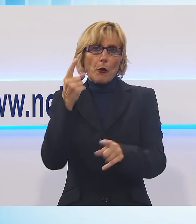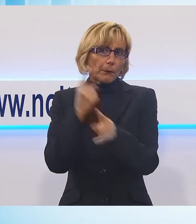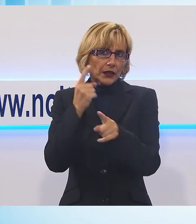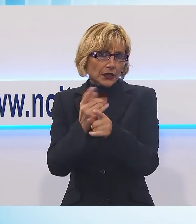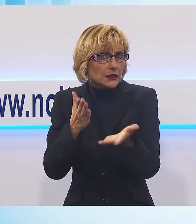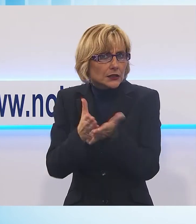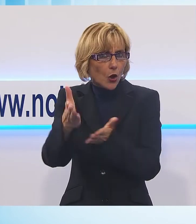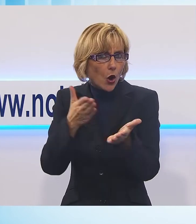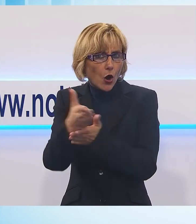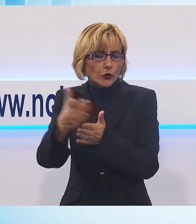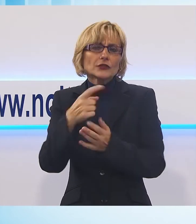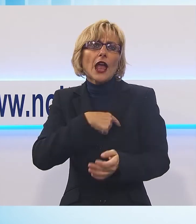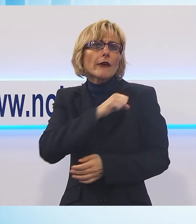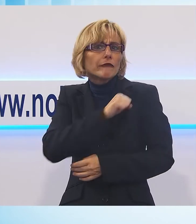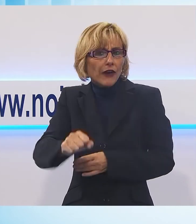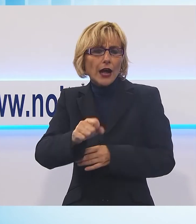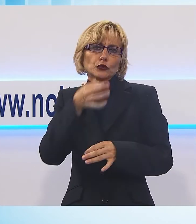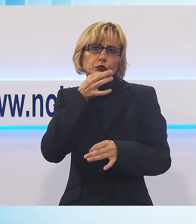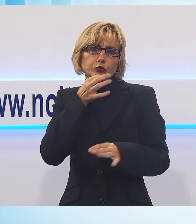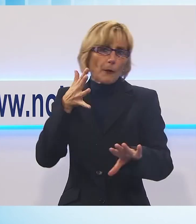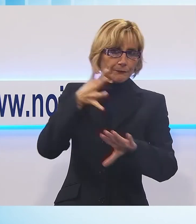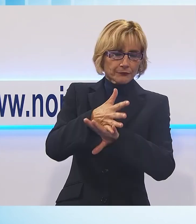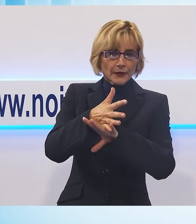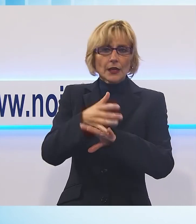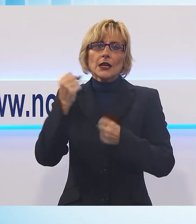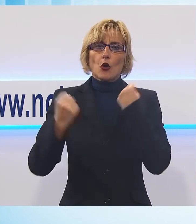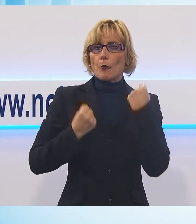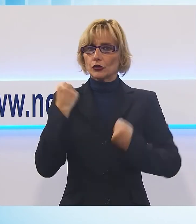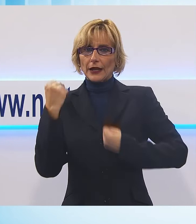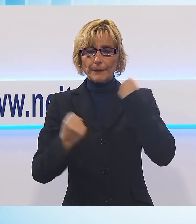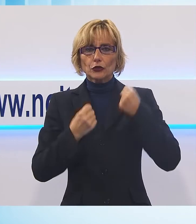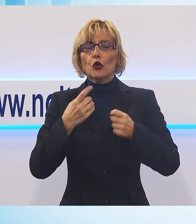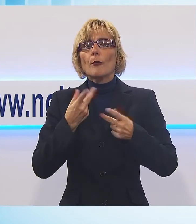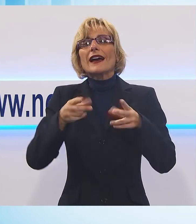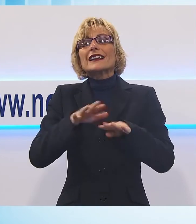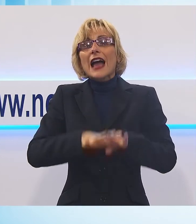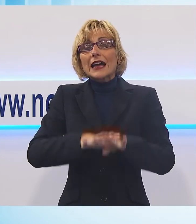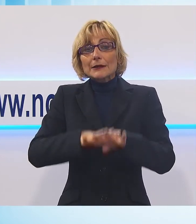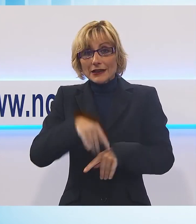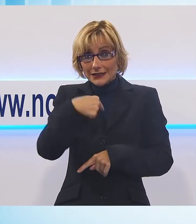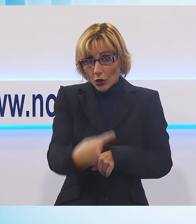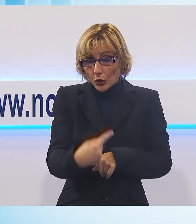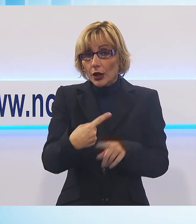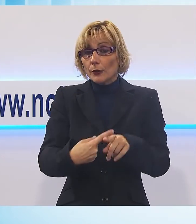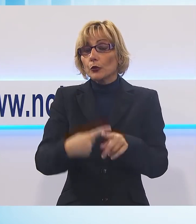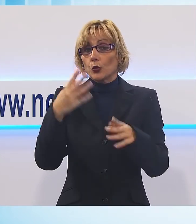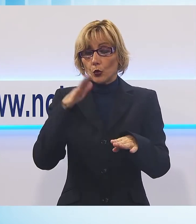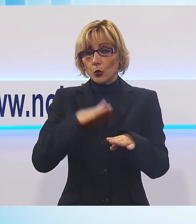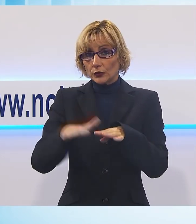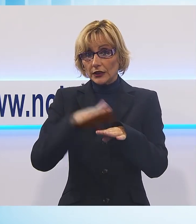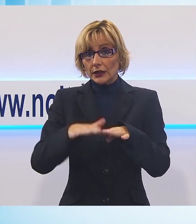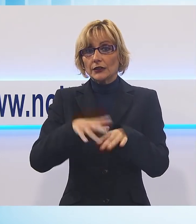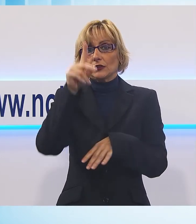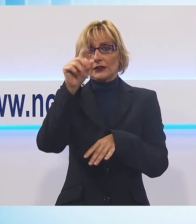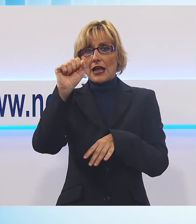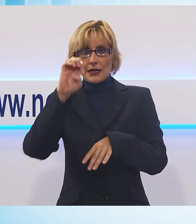soccorrere un arresto cardiaco e mettere in atto non soltanto le manovre di rianimazione cardiopolmonare ma anche proprio l'utilizzo del defibrillatore